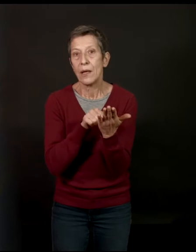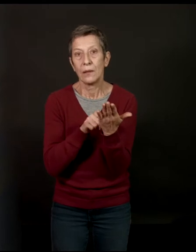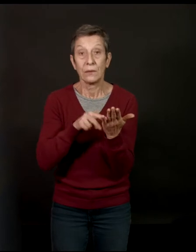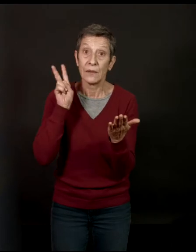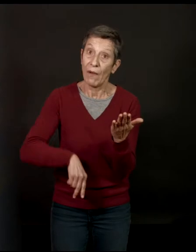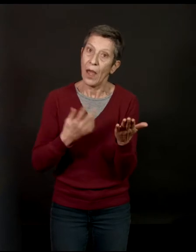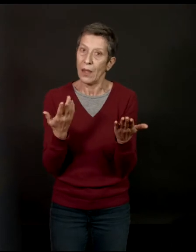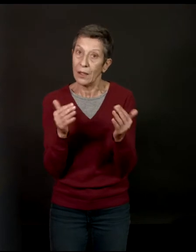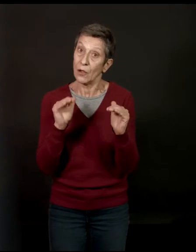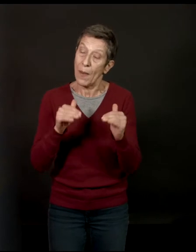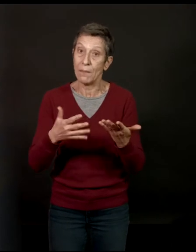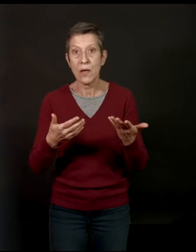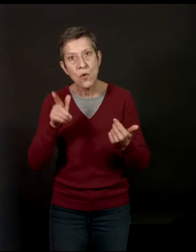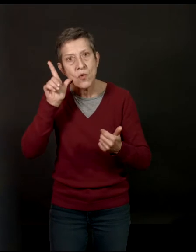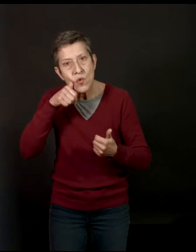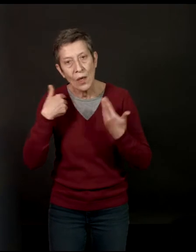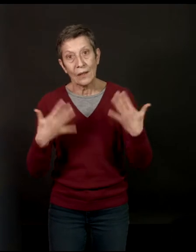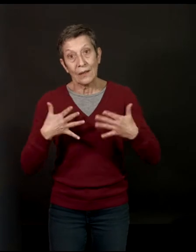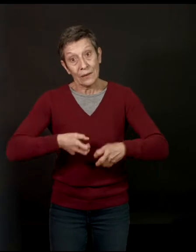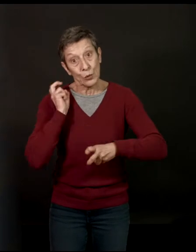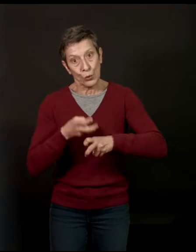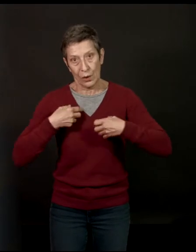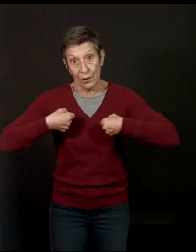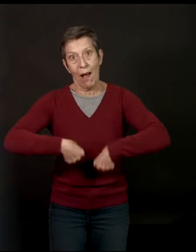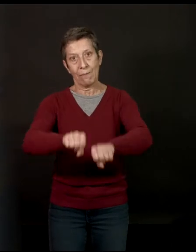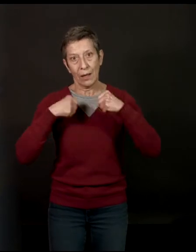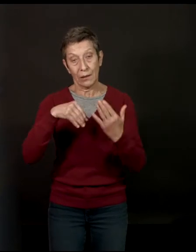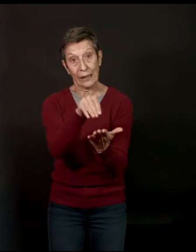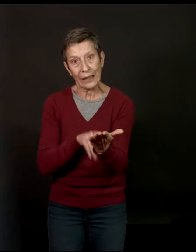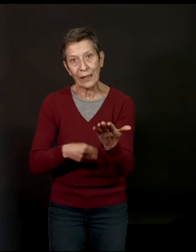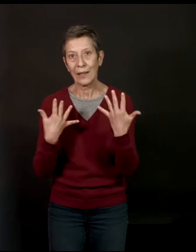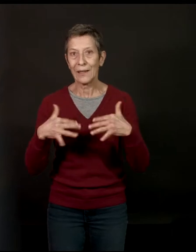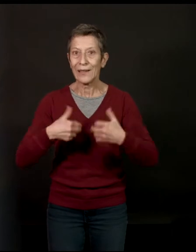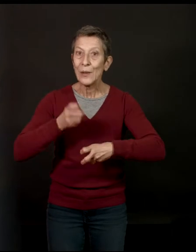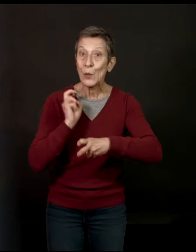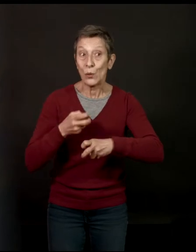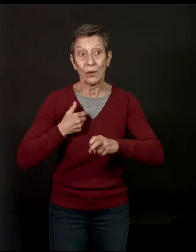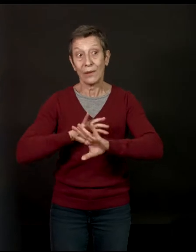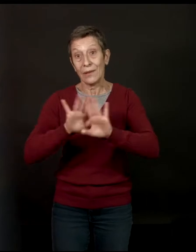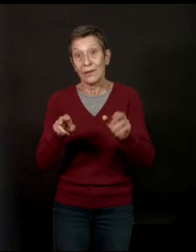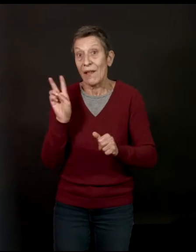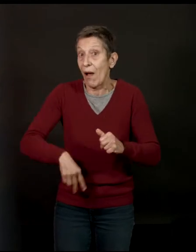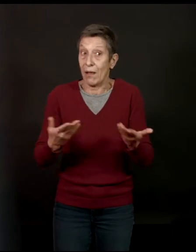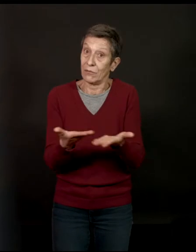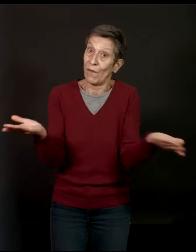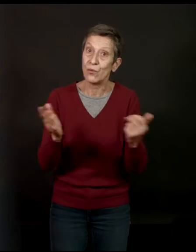douloureux, si j'ose dire. J'ai vraiment ramé pour l'écrire. Je reconnais que... Parce que je voulais que chacun puisse